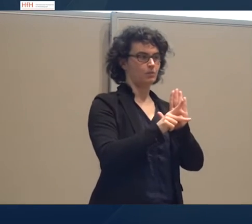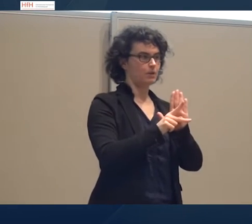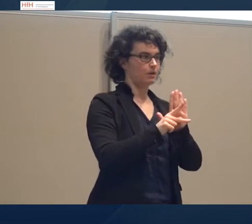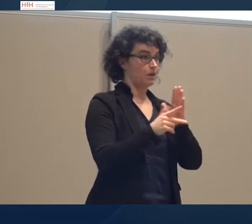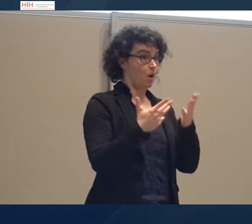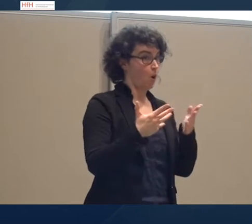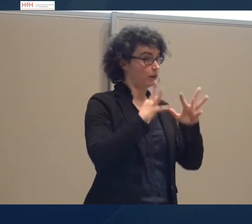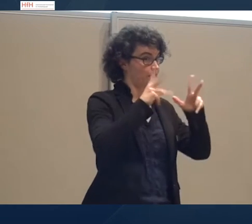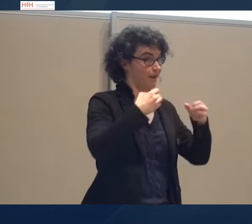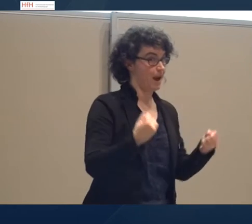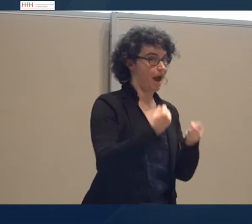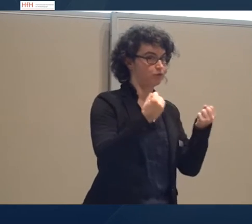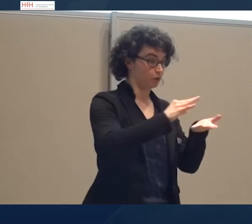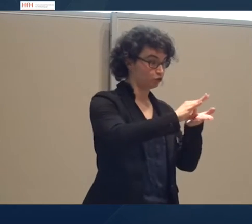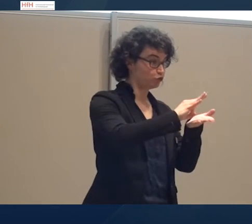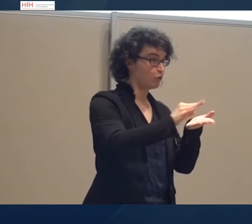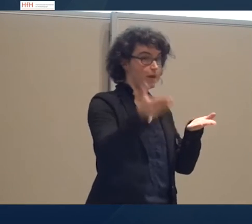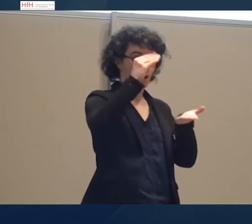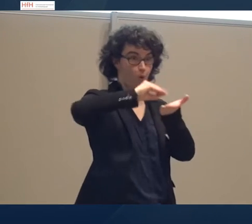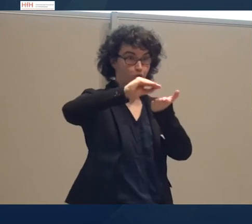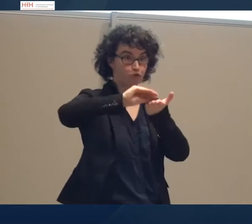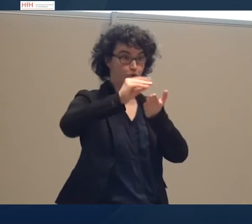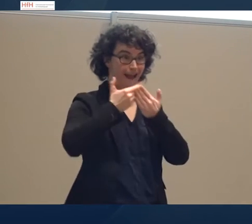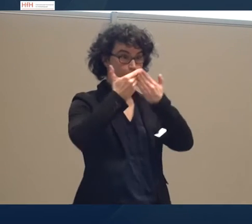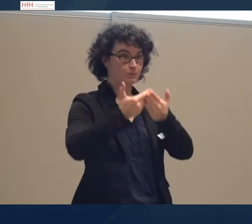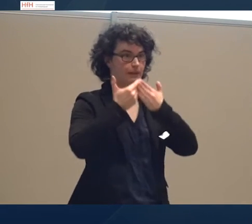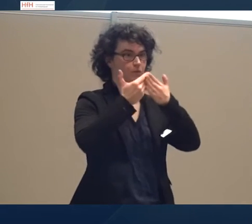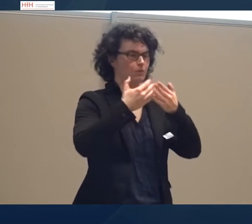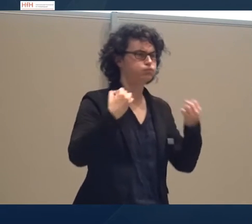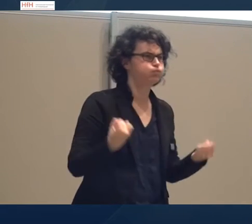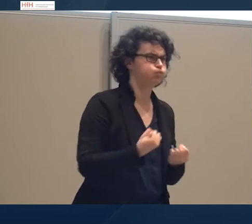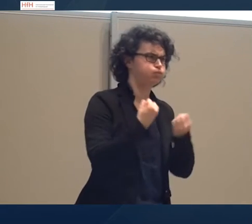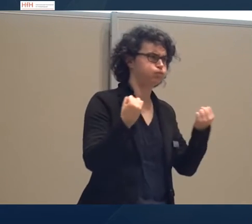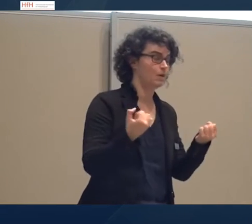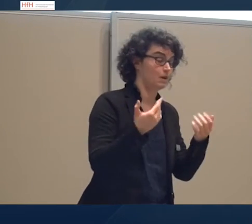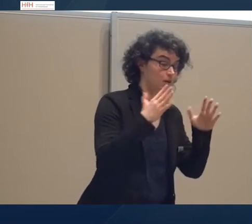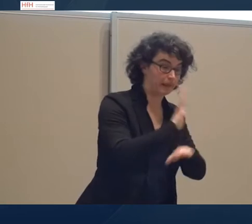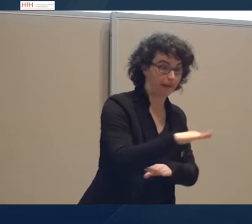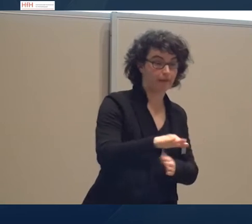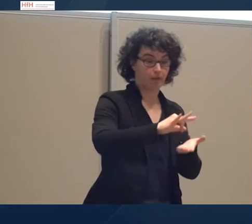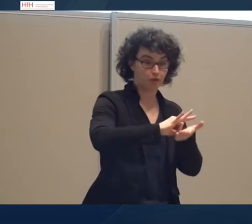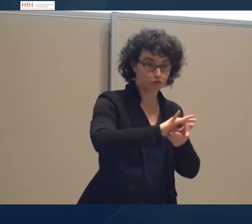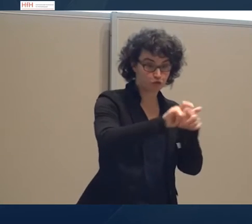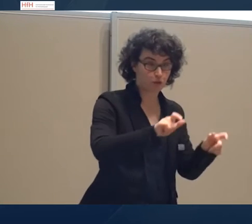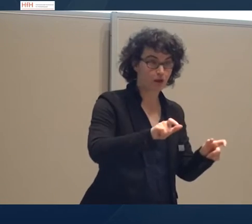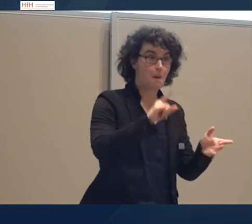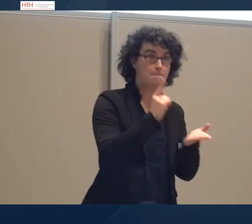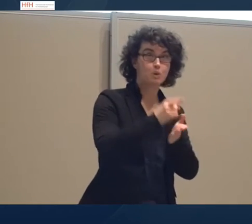betrieben an Schulen, Hochschulen, Ausbildung, also damit die Schüler, Kinder lernen, wie eine bestimmte